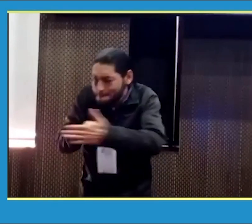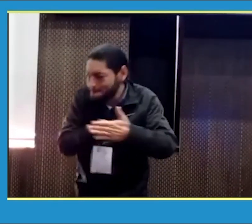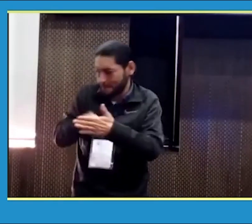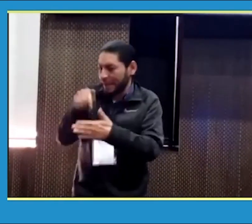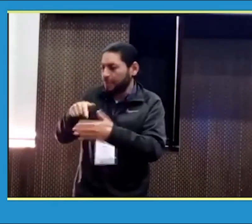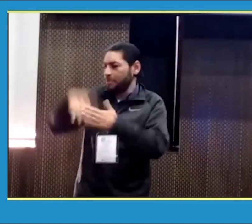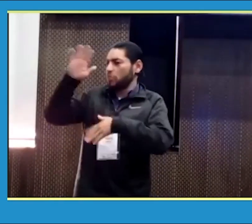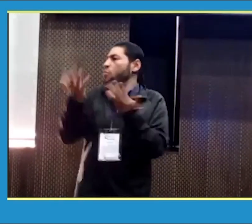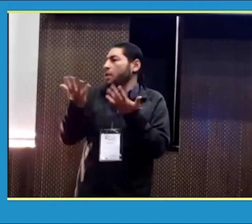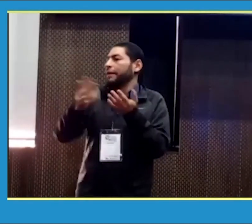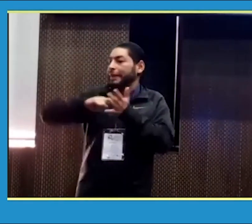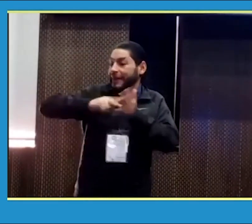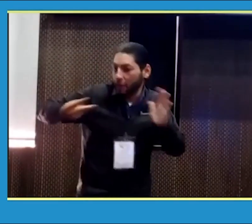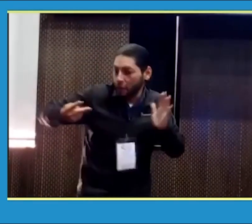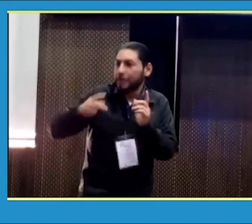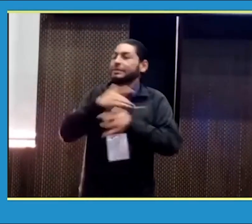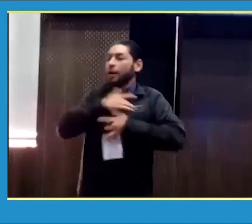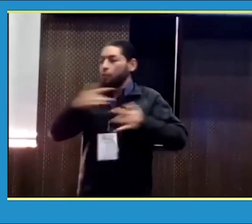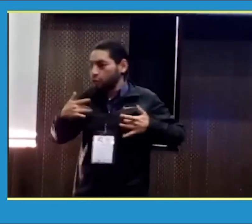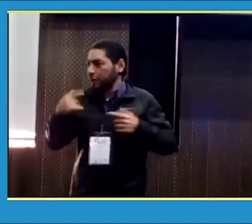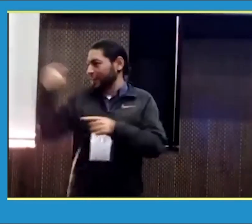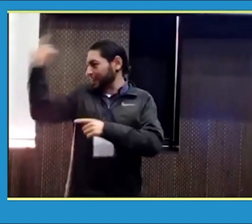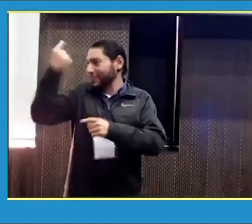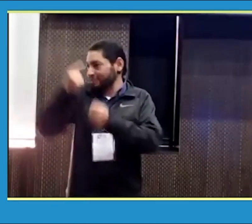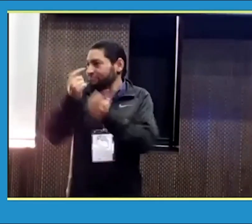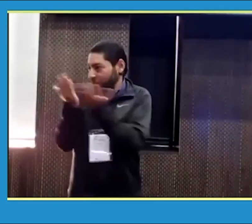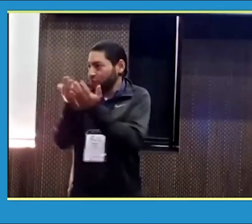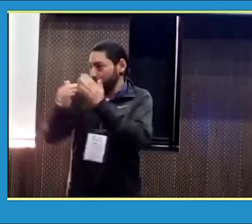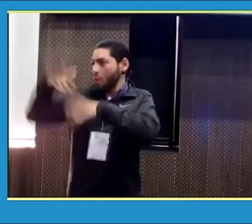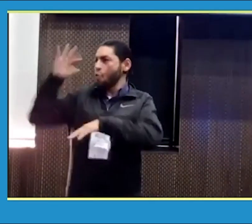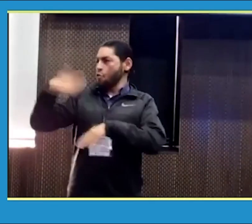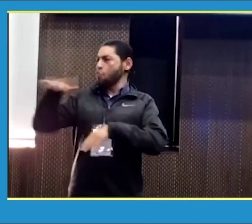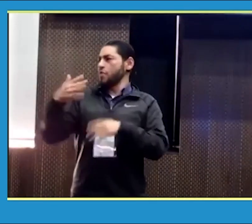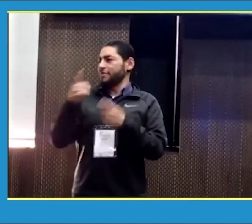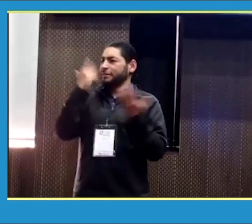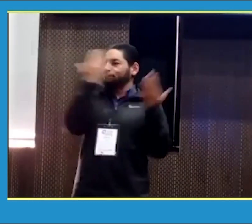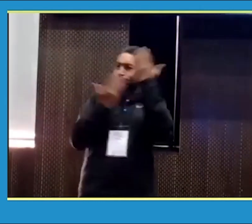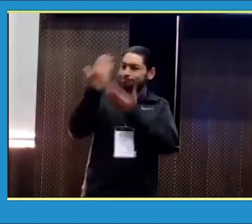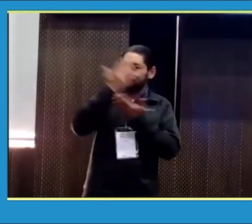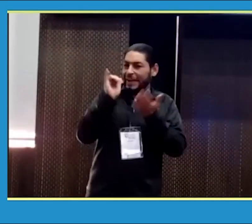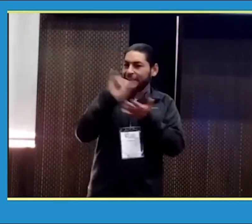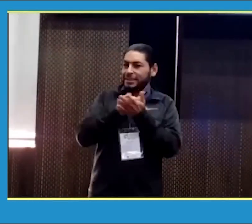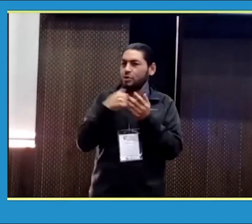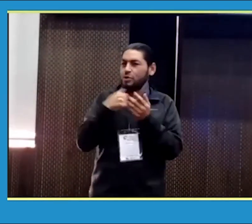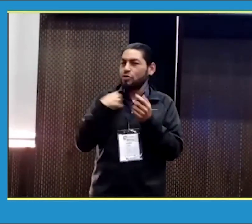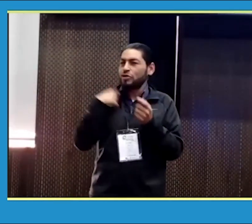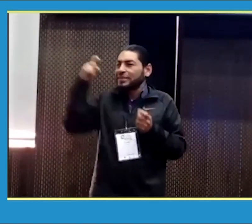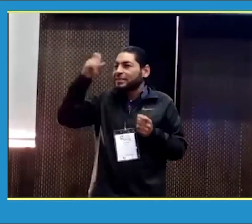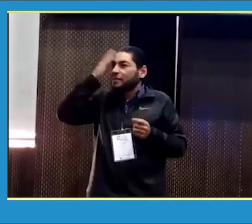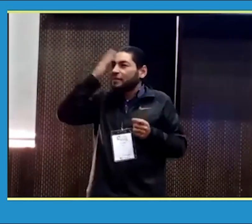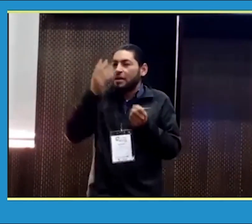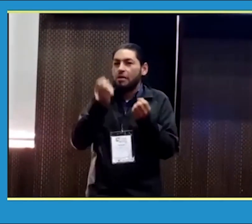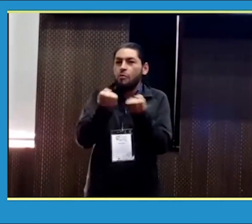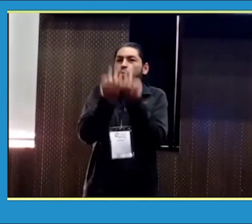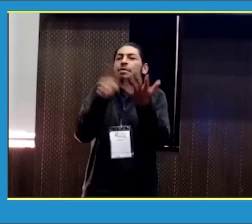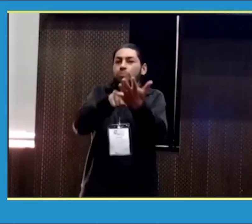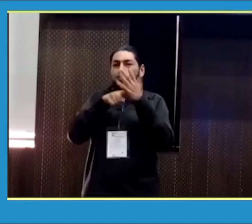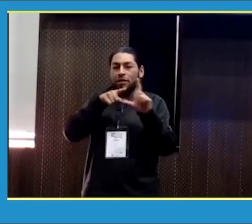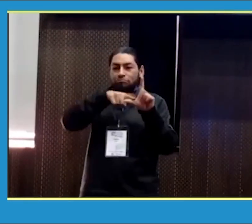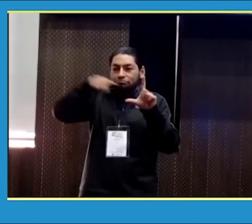personas sordas en nivel nacional tienen bastantes barreras, bueno, como lo hemos visto, en salud, en tecnología y demás, pero es